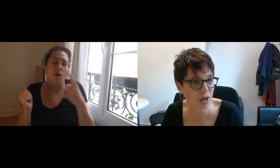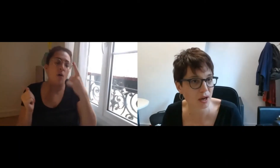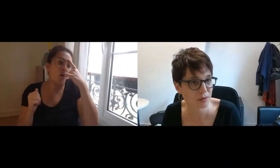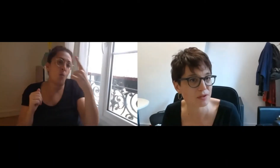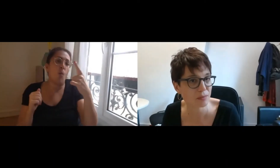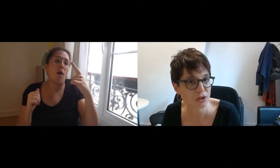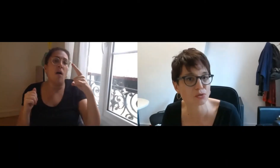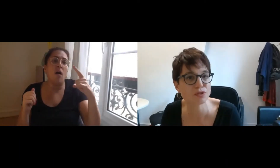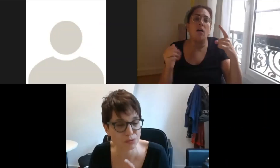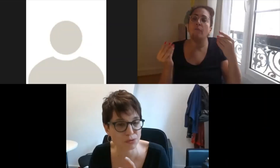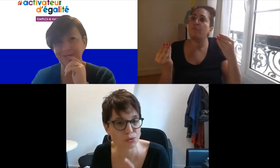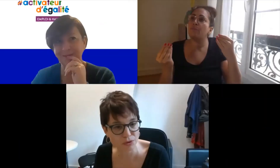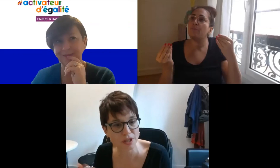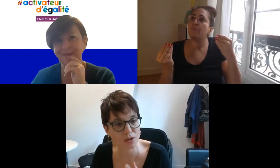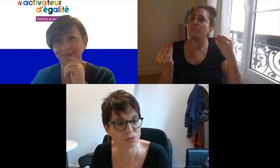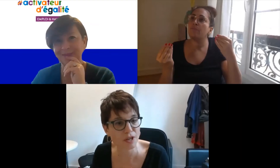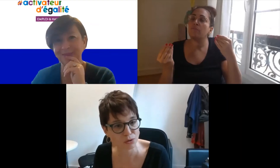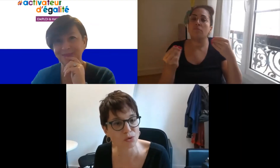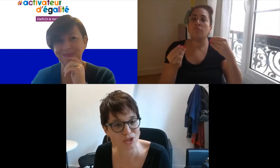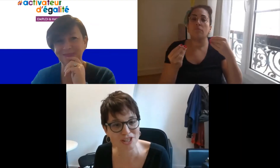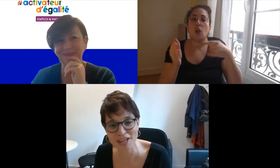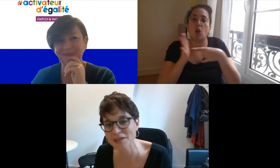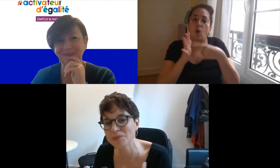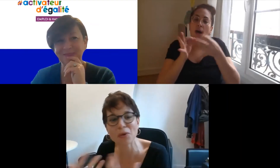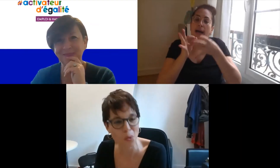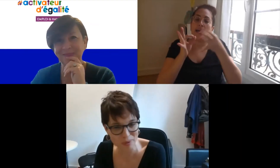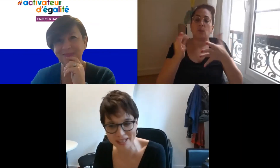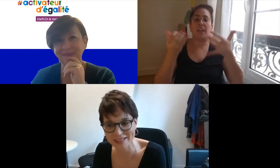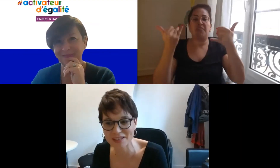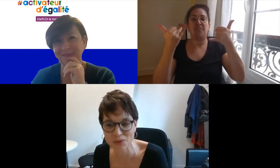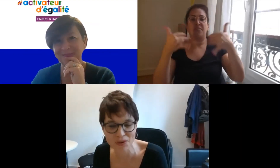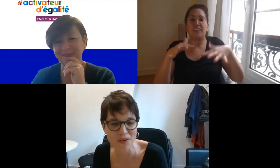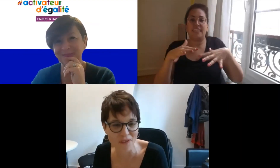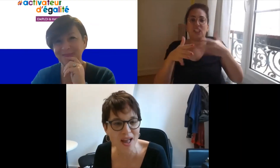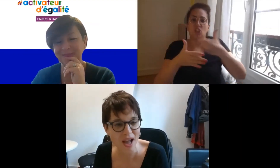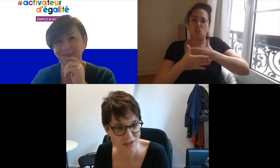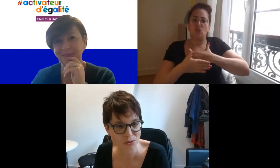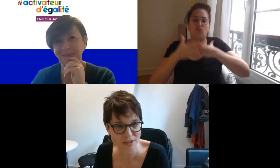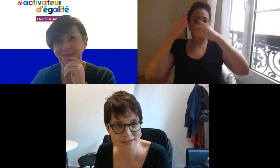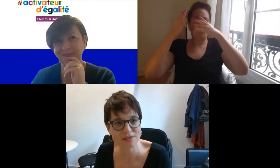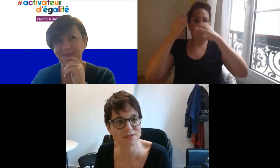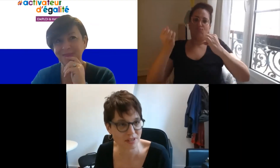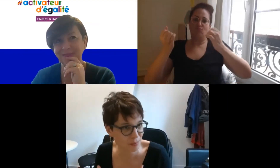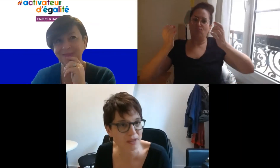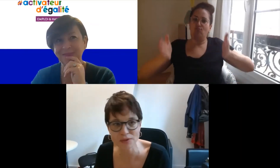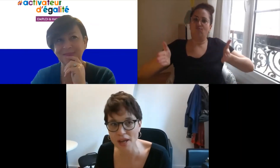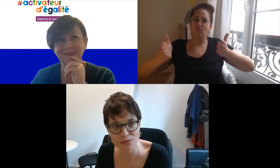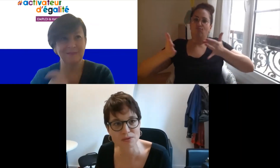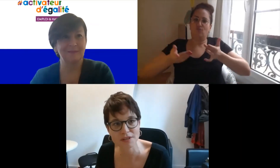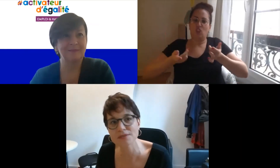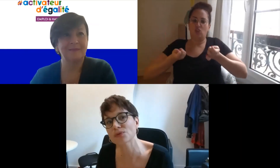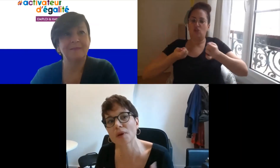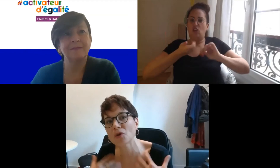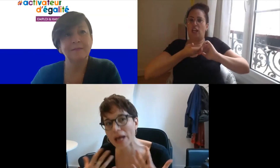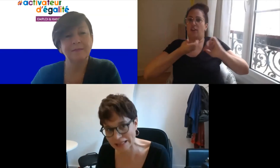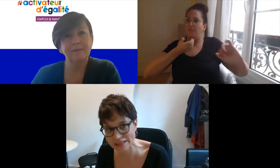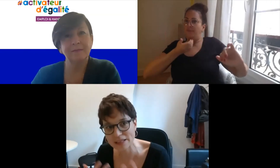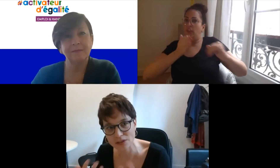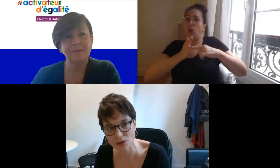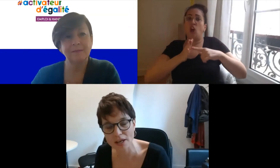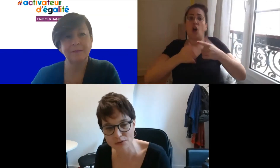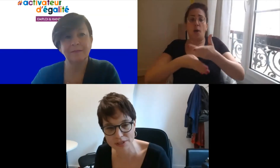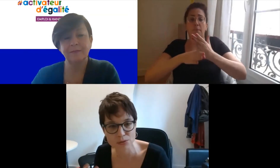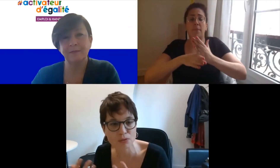cela à une démarche de diffusion des résultats d'une recherche académique auprès d'acteurs associatifs les partenaires associatifs sont vraiment